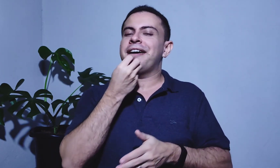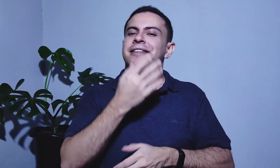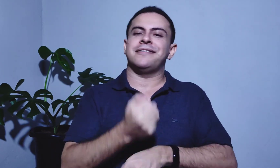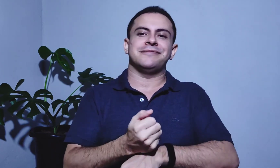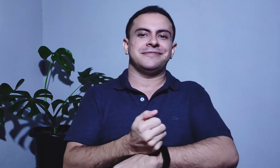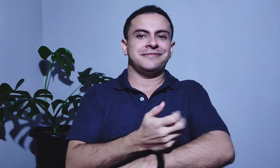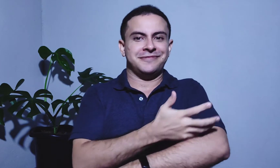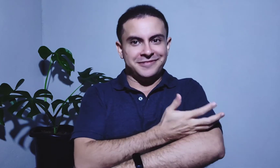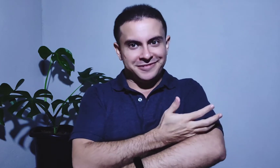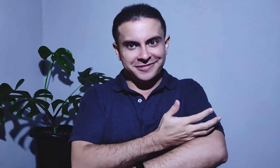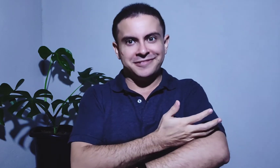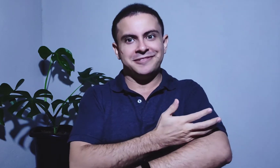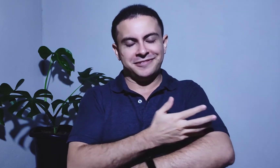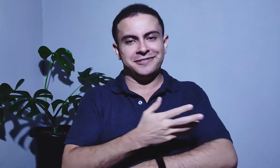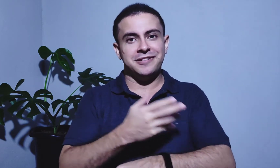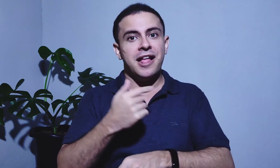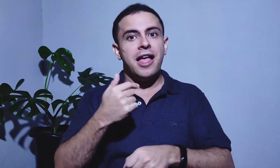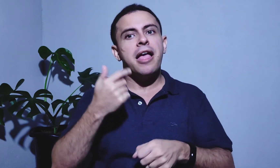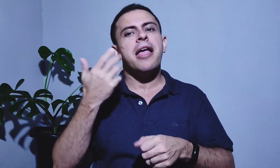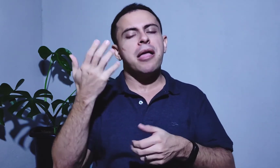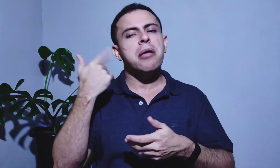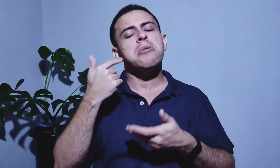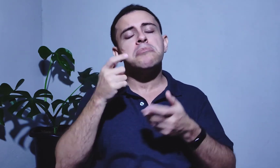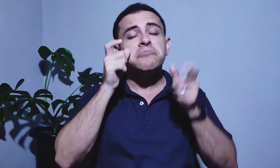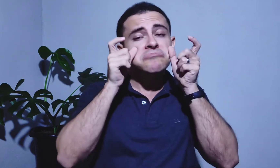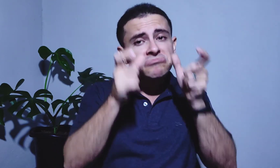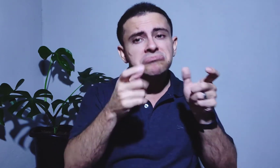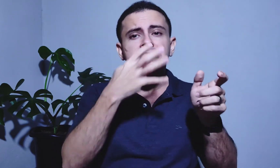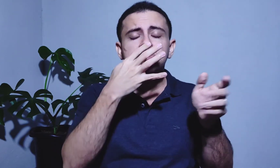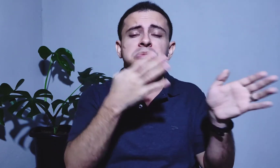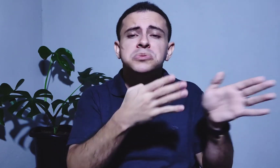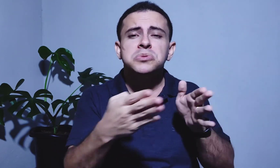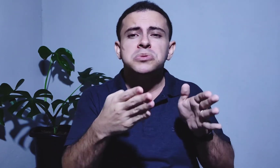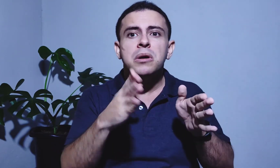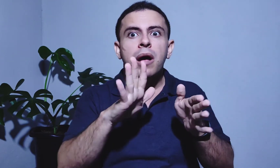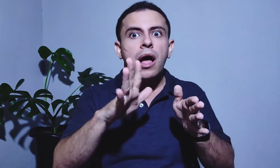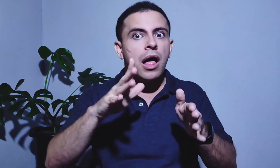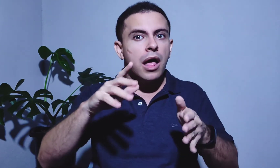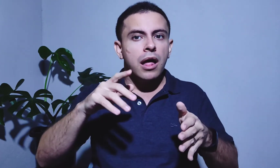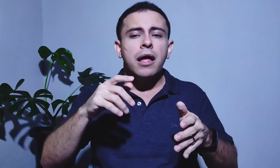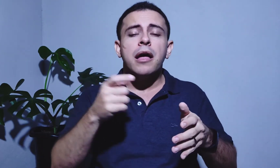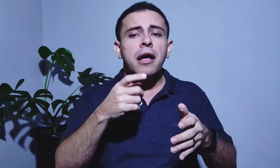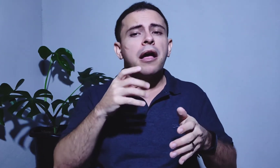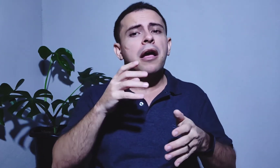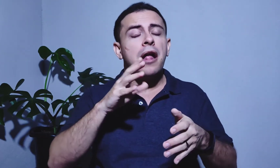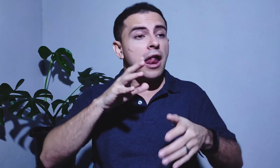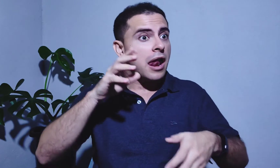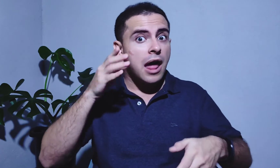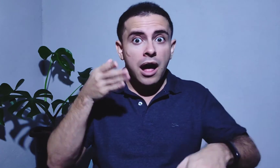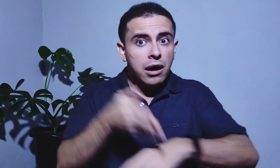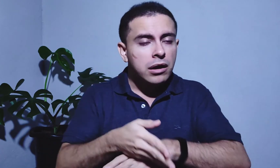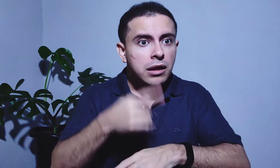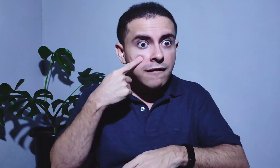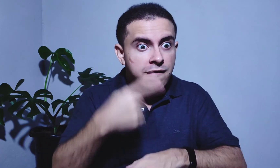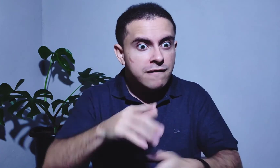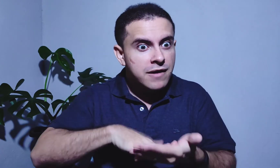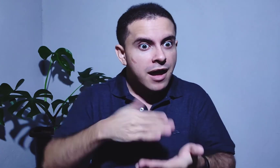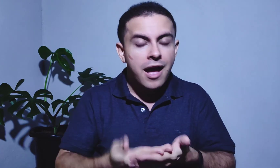Foi emocionante por isso. Então eu fui lá para assistir, né? Pelo interesse nos assuntos tecnológicos. Mas quando eu vi que tinha